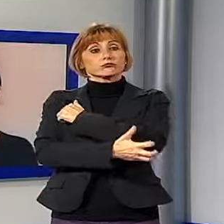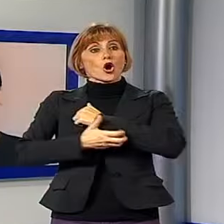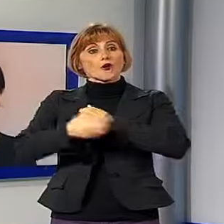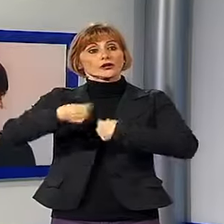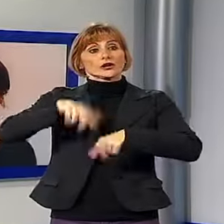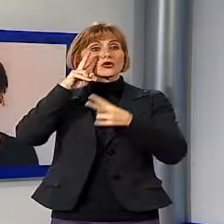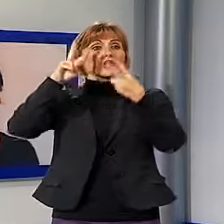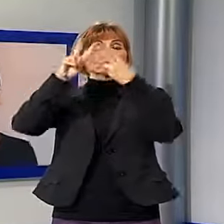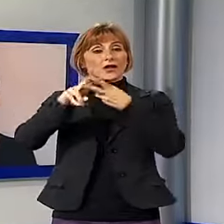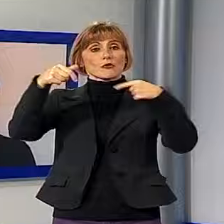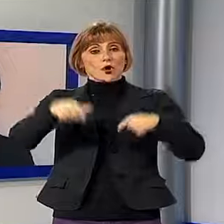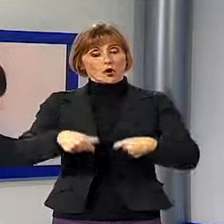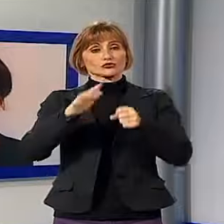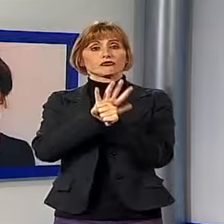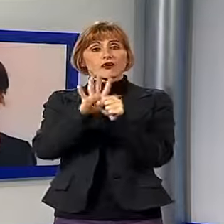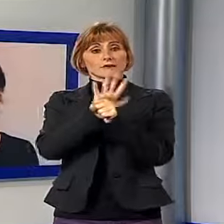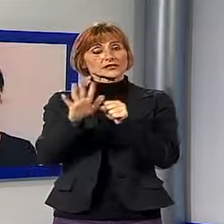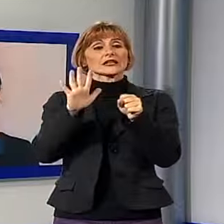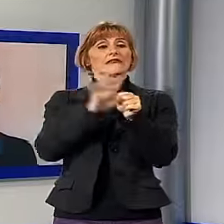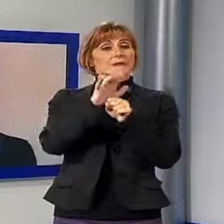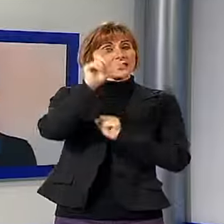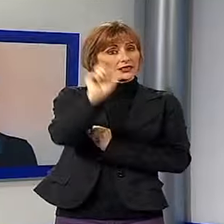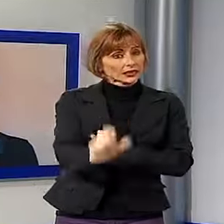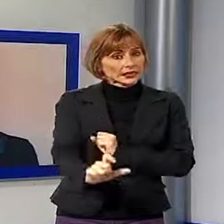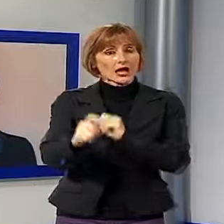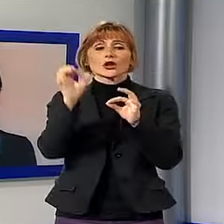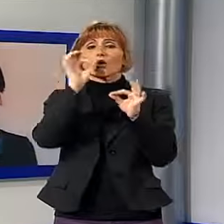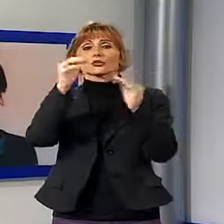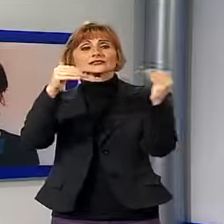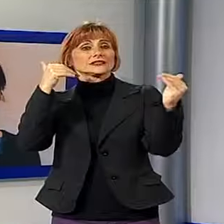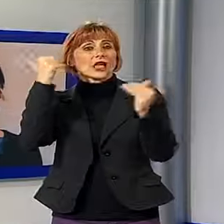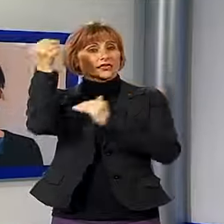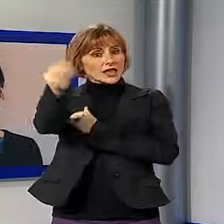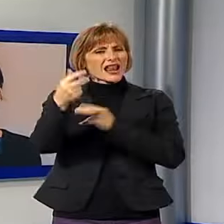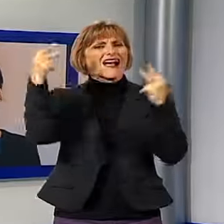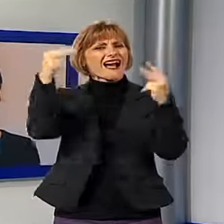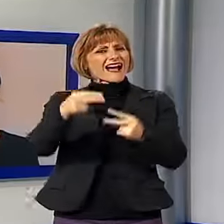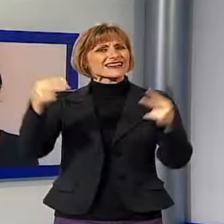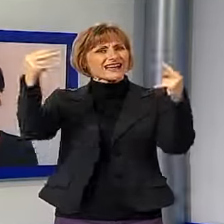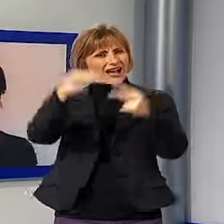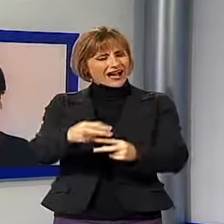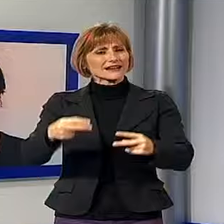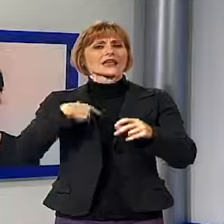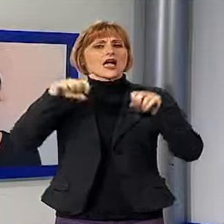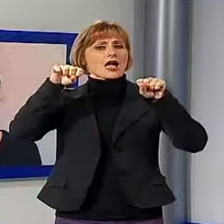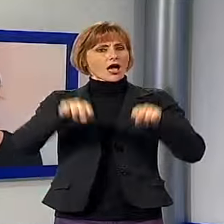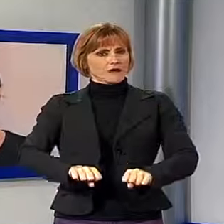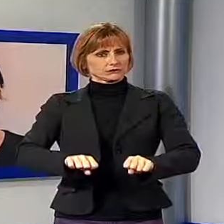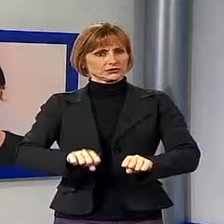famiglie, famiglie italiane o famiglie straniere che da anni abitavano nel nostro paese, c'è quindi una grandissima